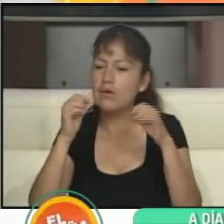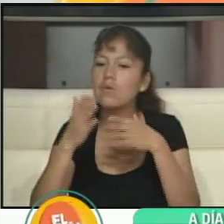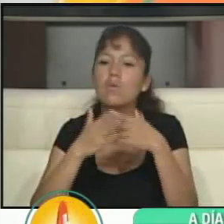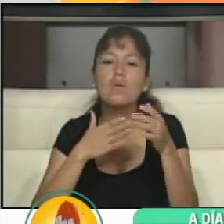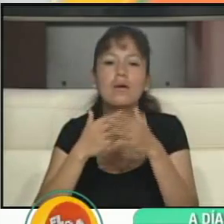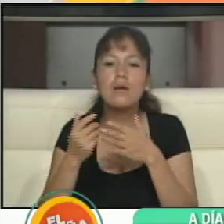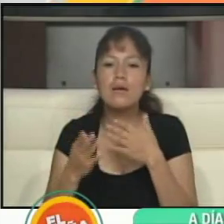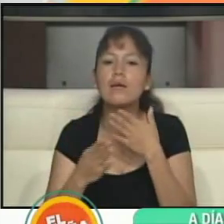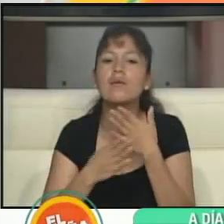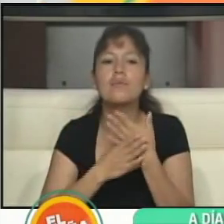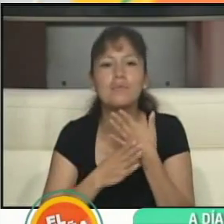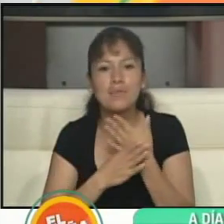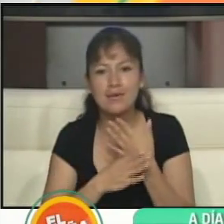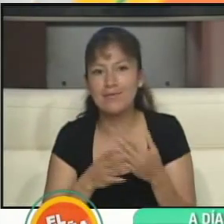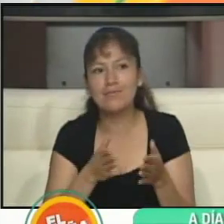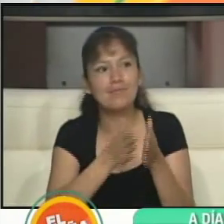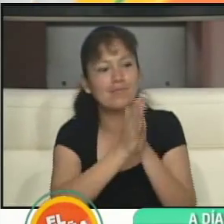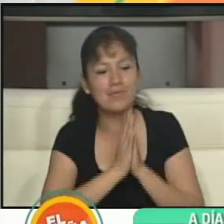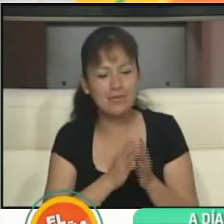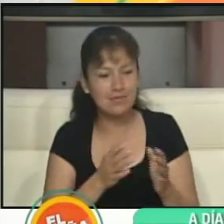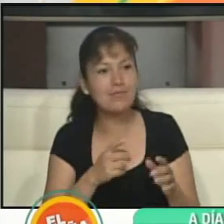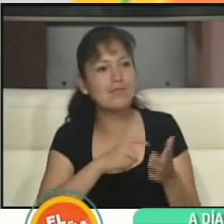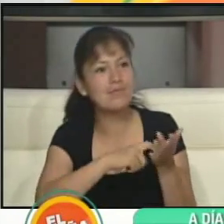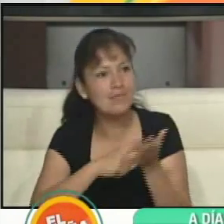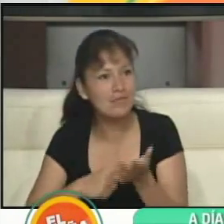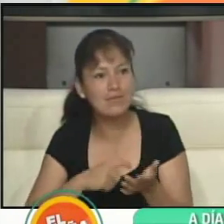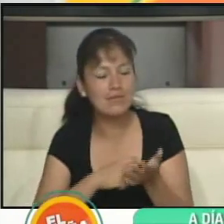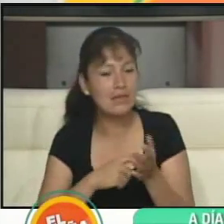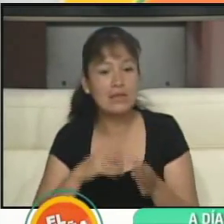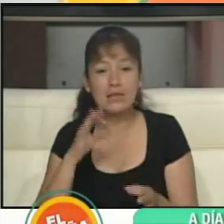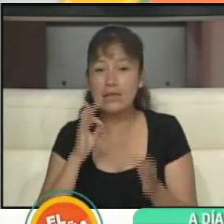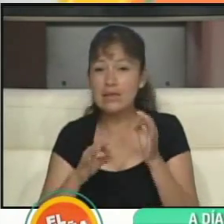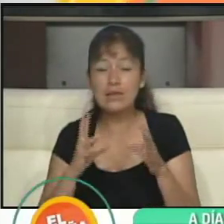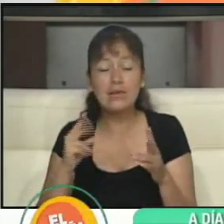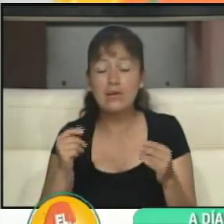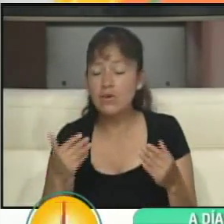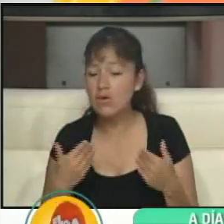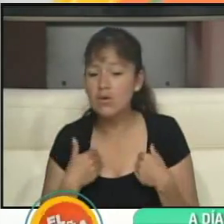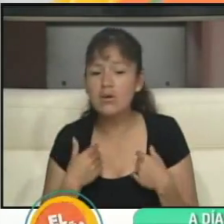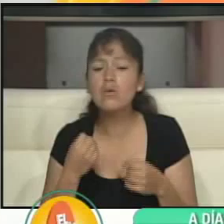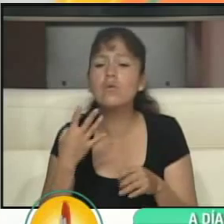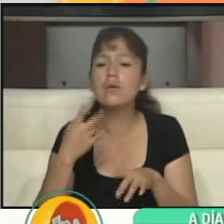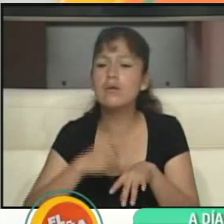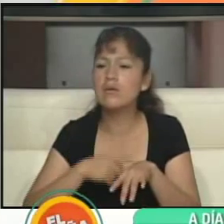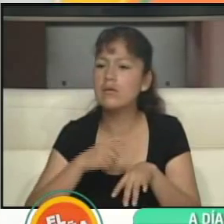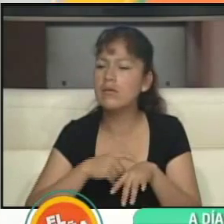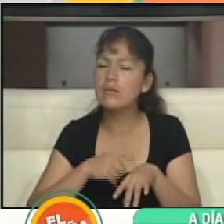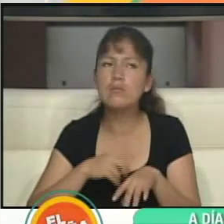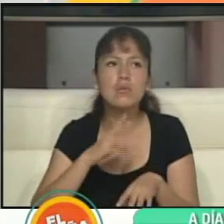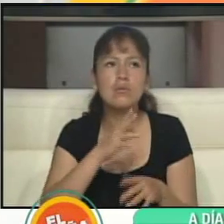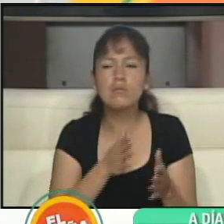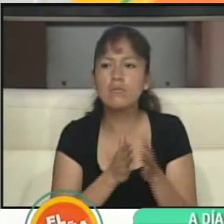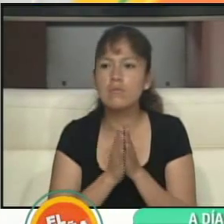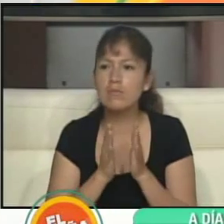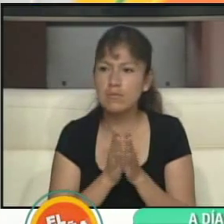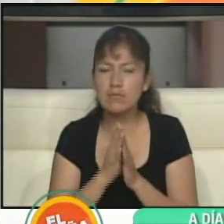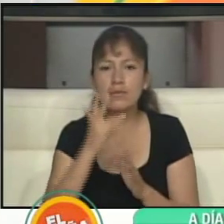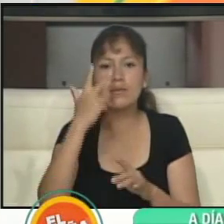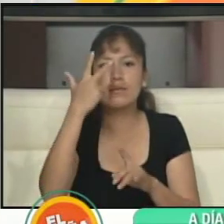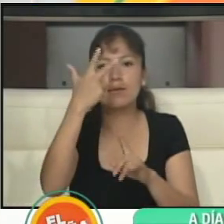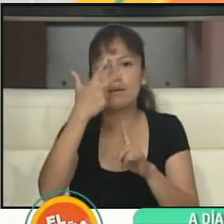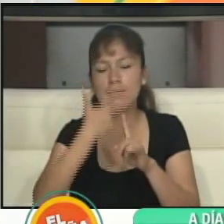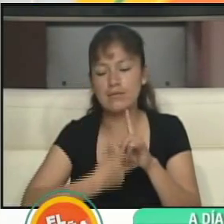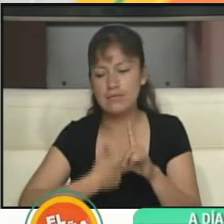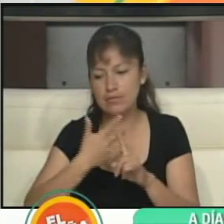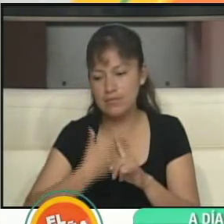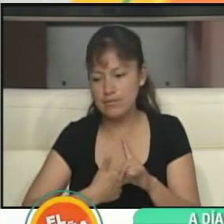transacciones porque nos piden, ¿no? Entonces debemos verificar ¿Qué pasa si no lo tengo? ¿Cuántos meses no puedo hacer una transacción bancaria? Generalmente te piden tres meses que lo